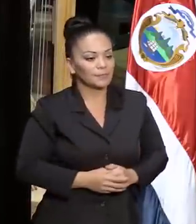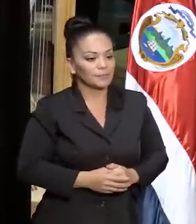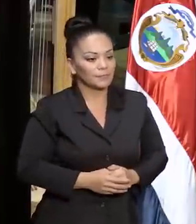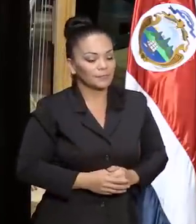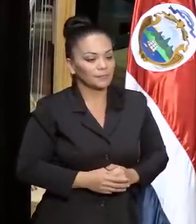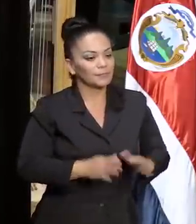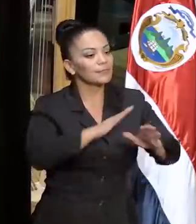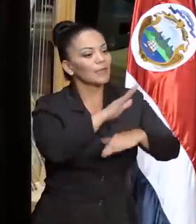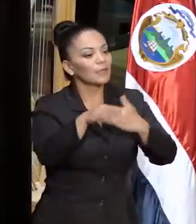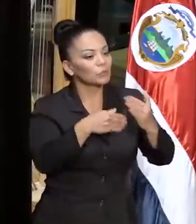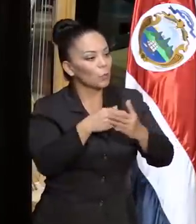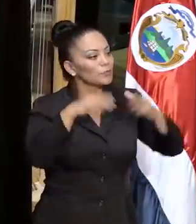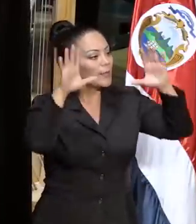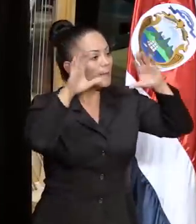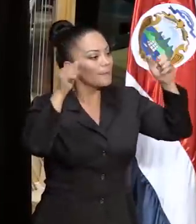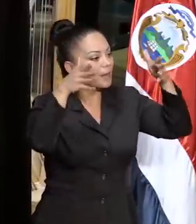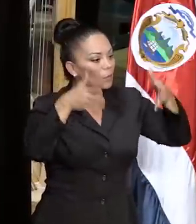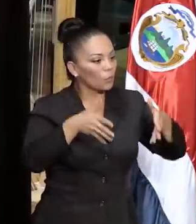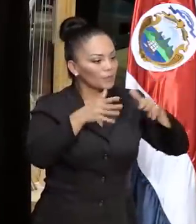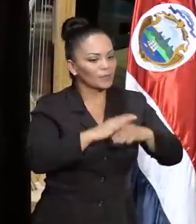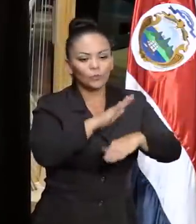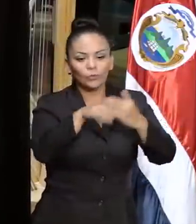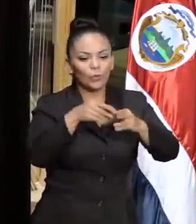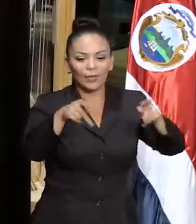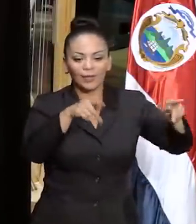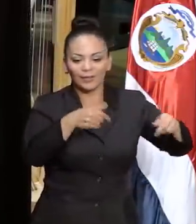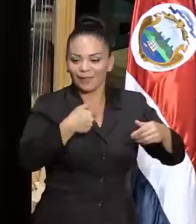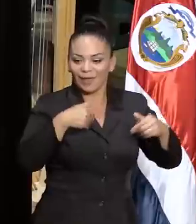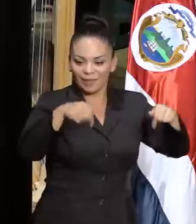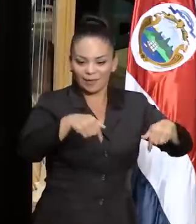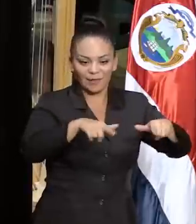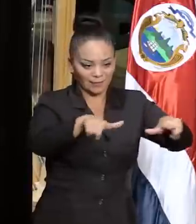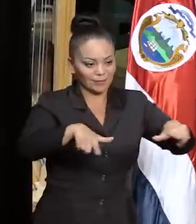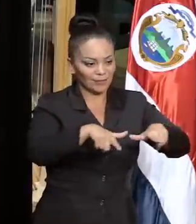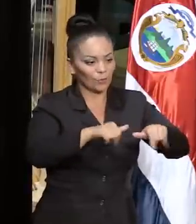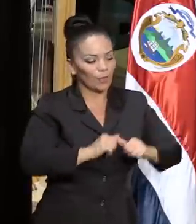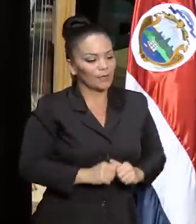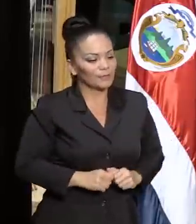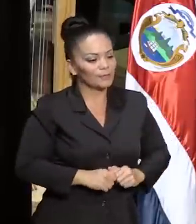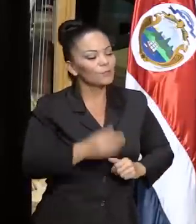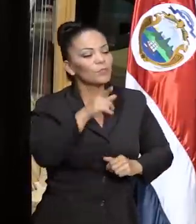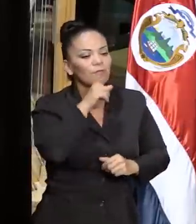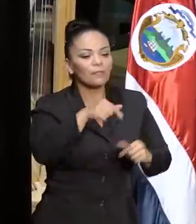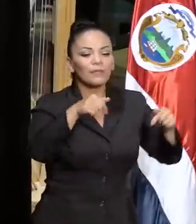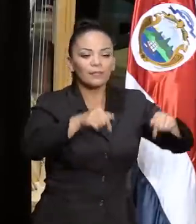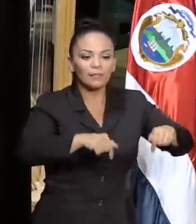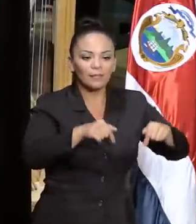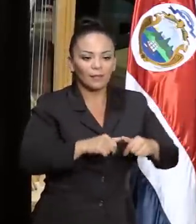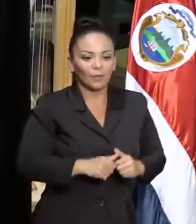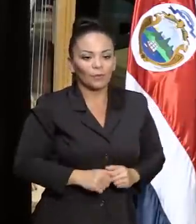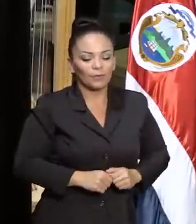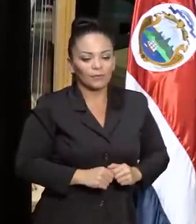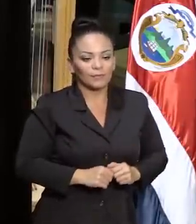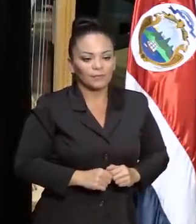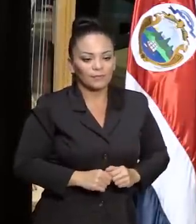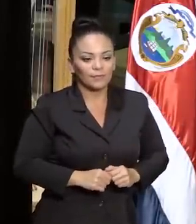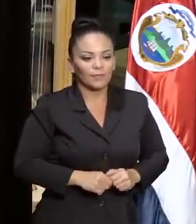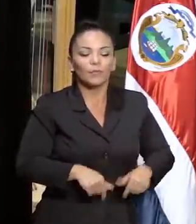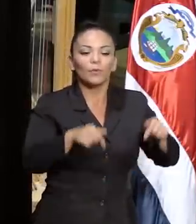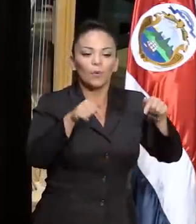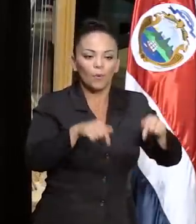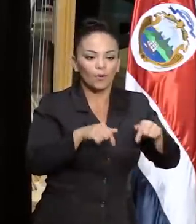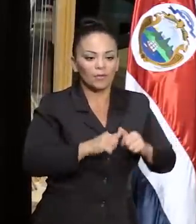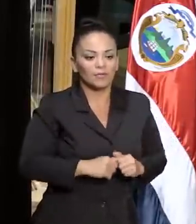y a todos los embajadores y toda la gente que hay aquí hoy, porque hoy es